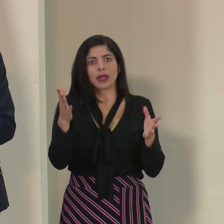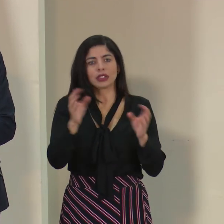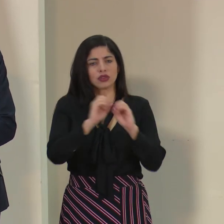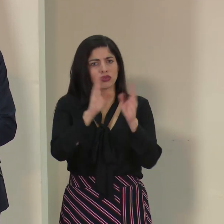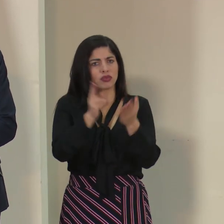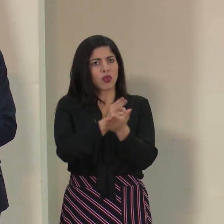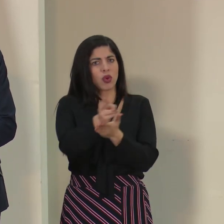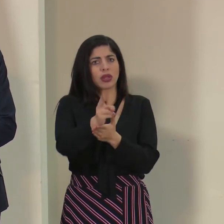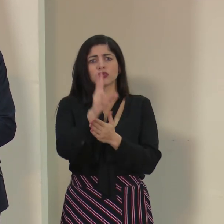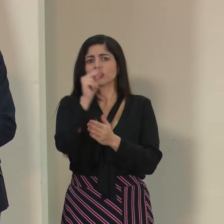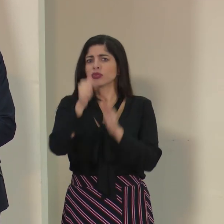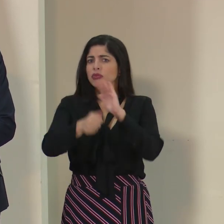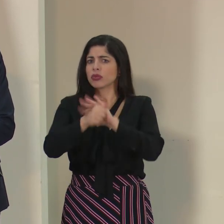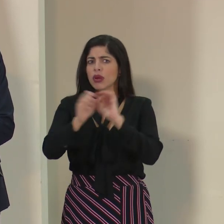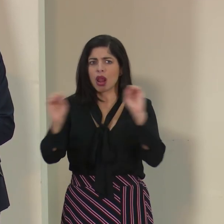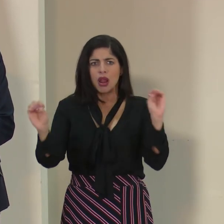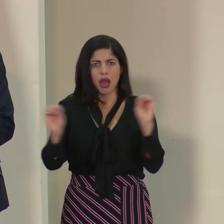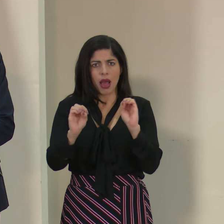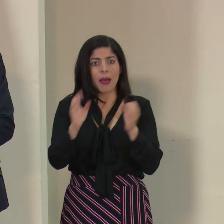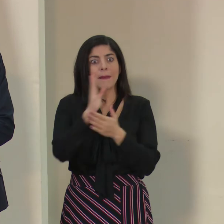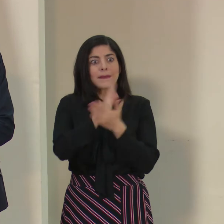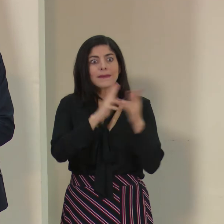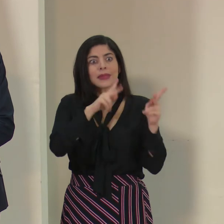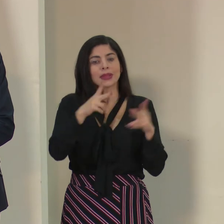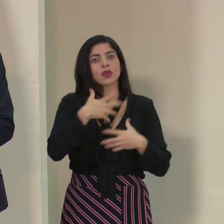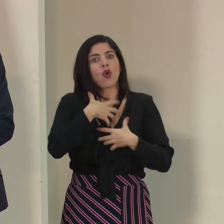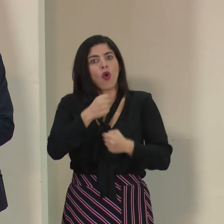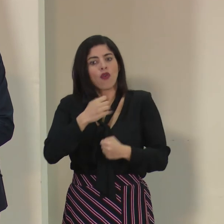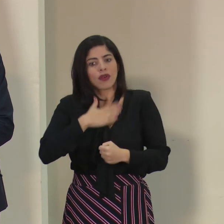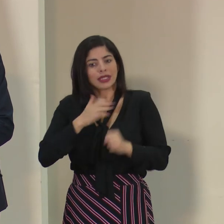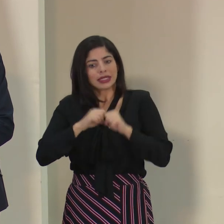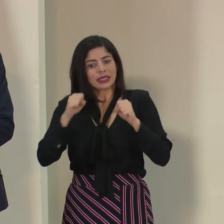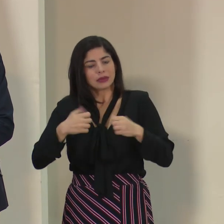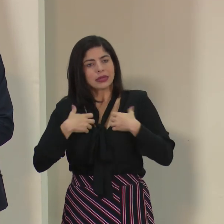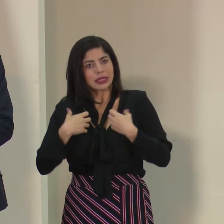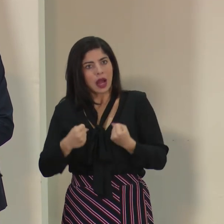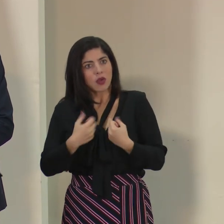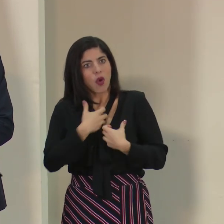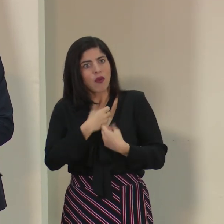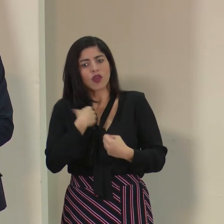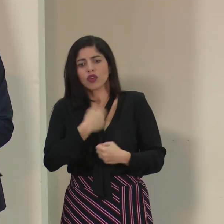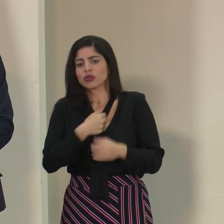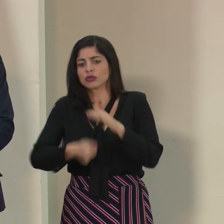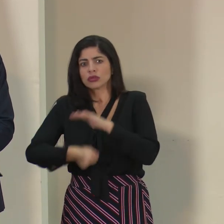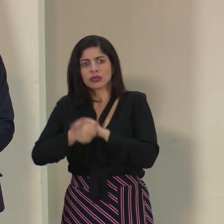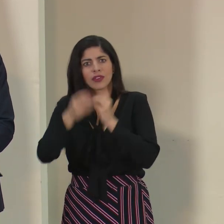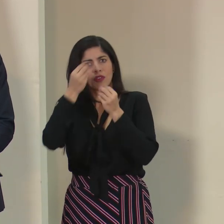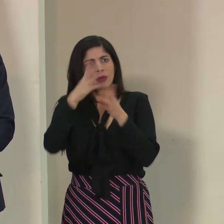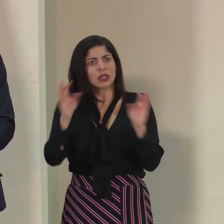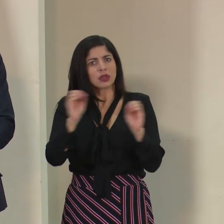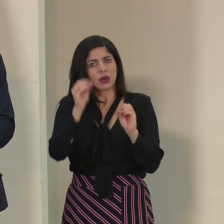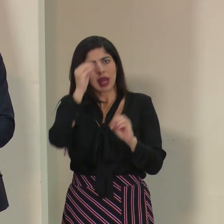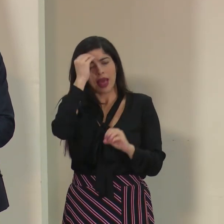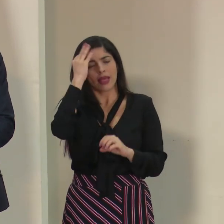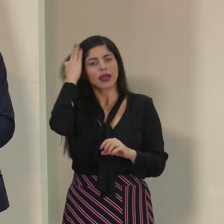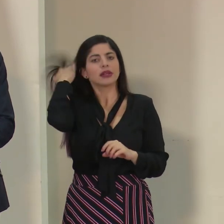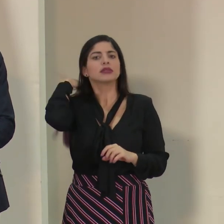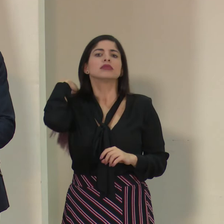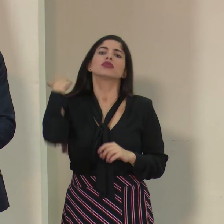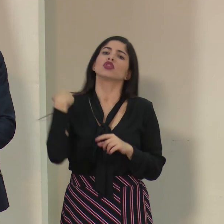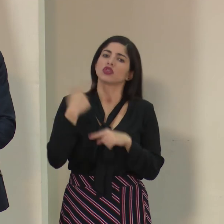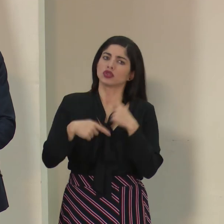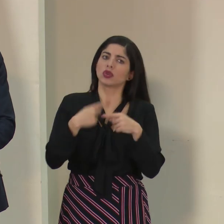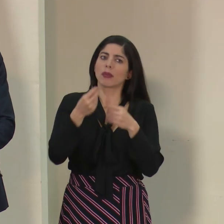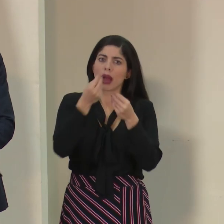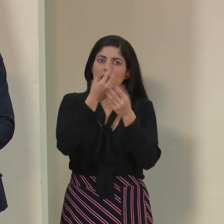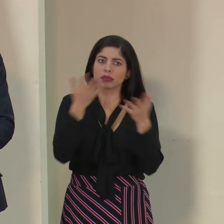transparente. No vamos a ocultar nada, es parte de que la población confíe en el sistema de salud, que estamos no ocultando ninguna información y lo haremos.